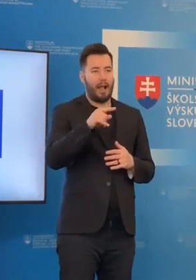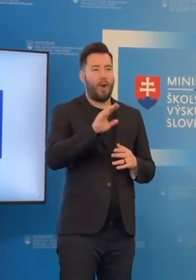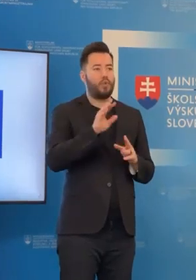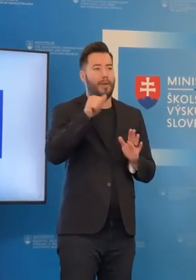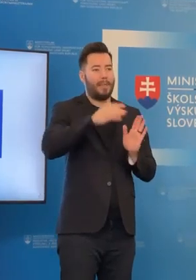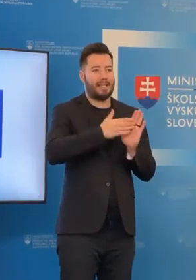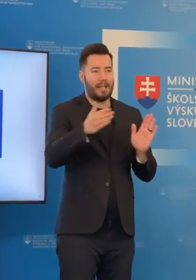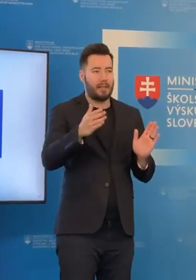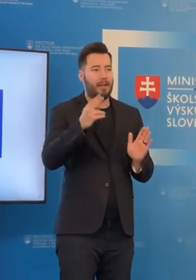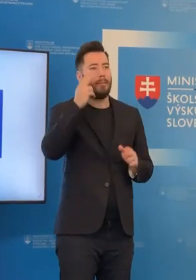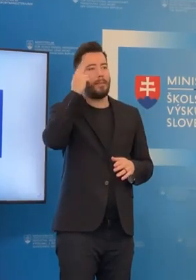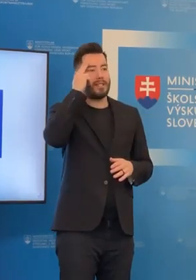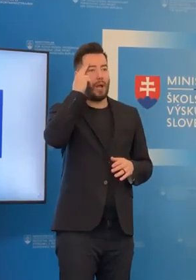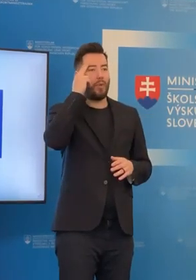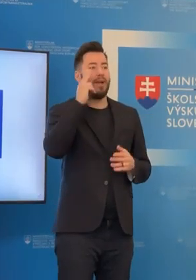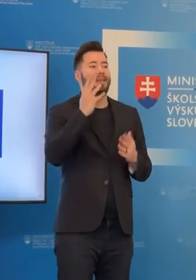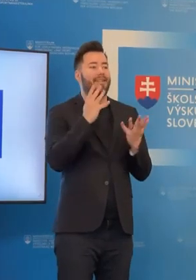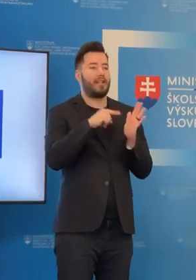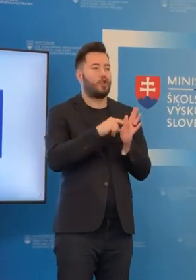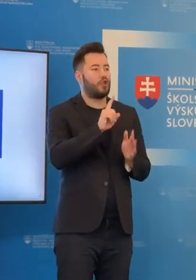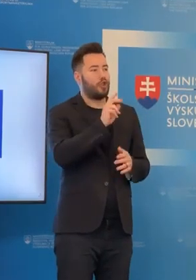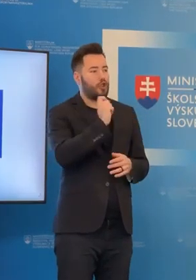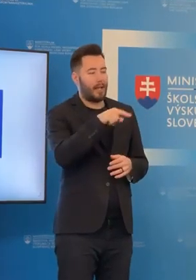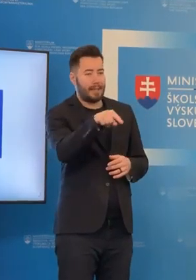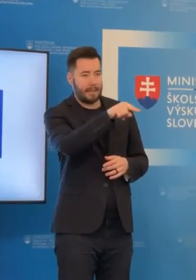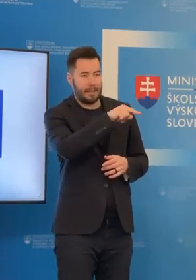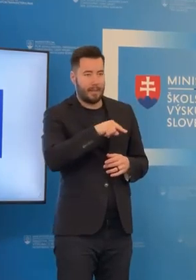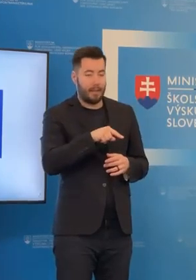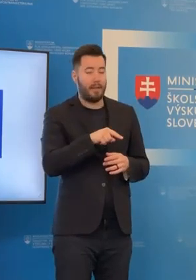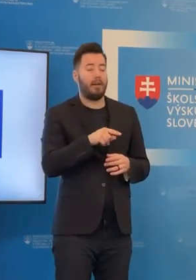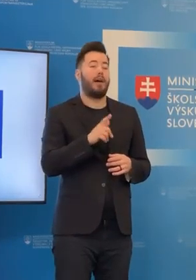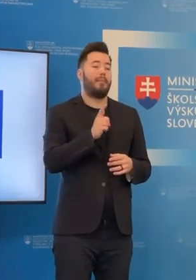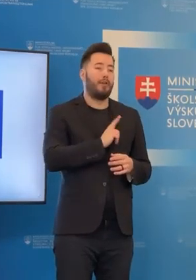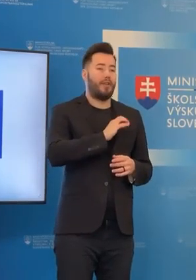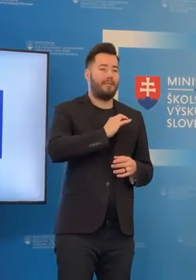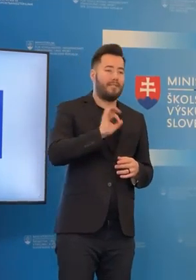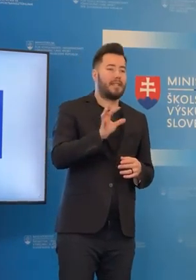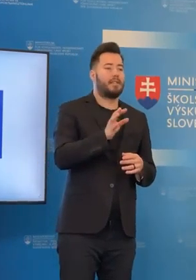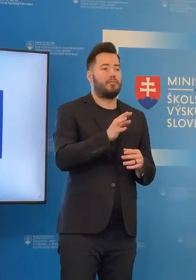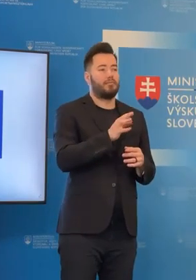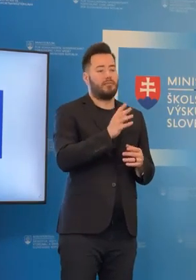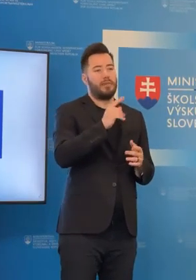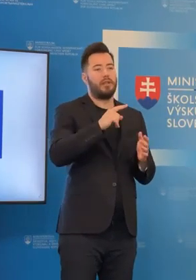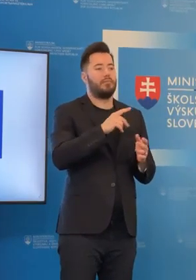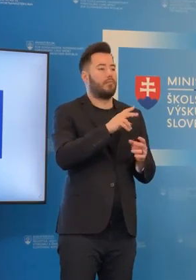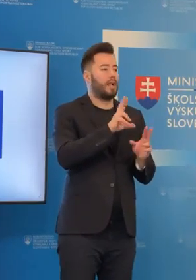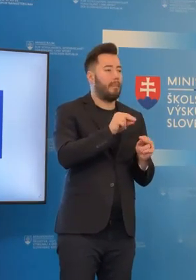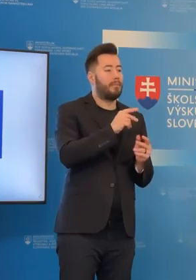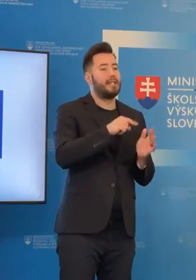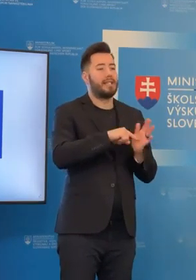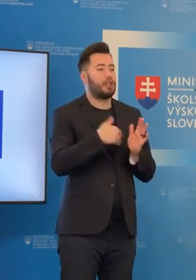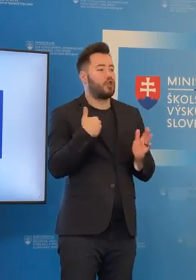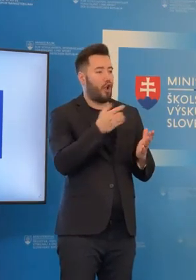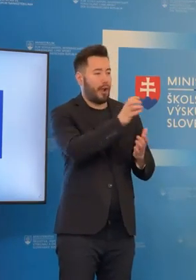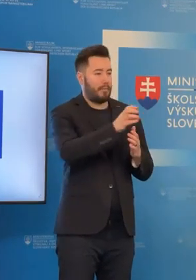majú na školách a následne budú môcť zaradiť týchto žiakov do stredných škôl, tam, kde je to potrebné.